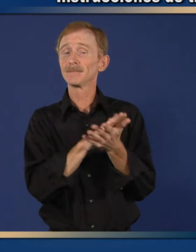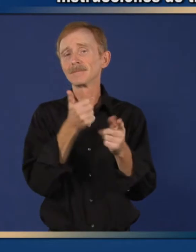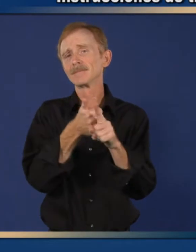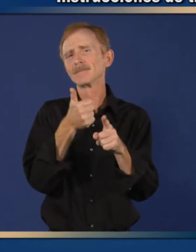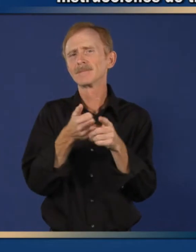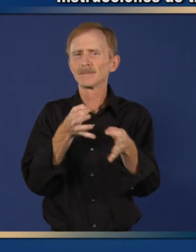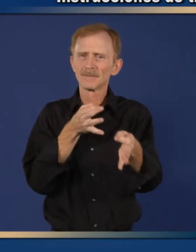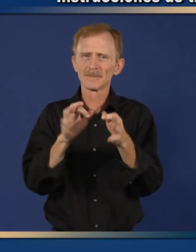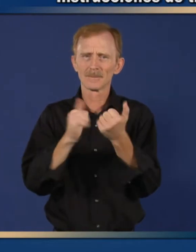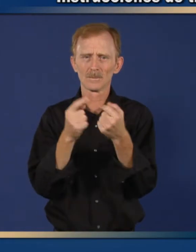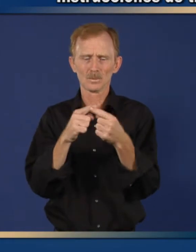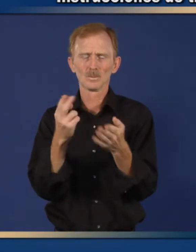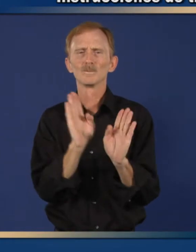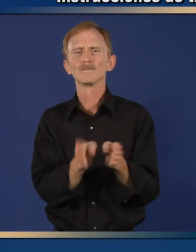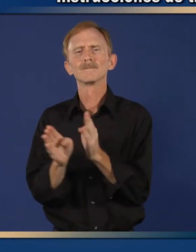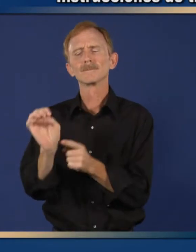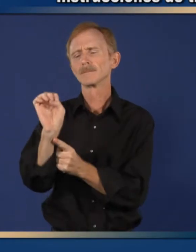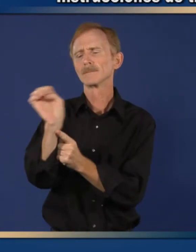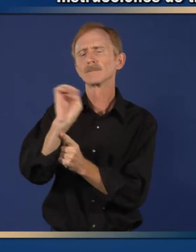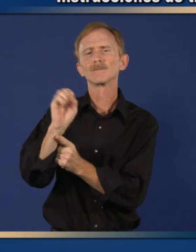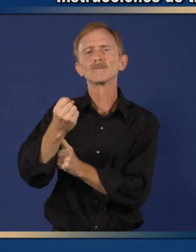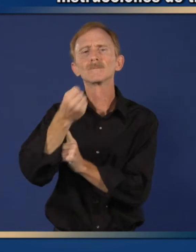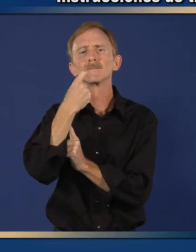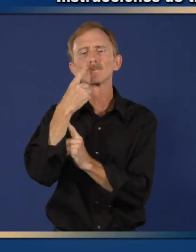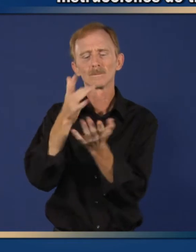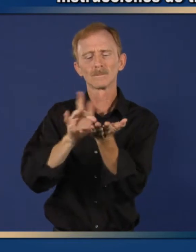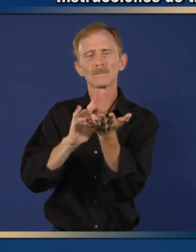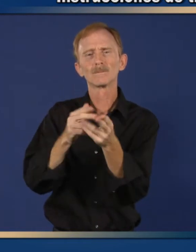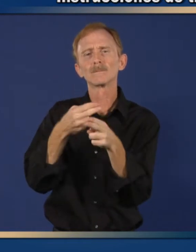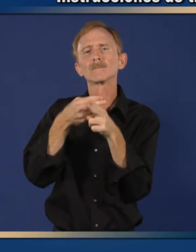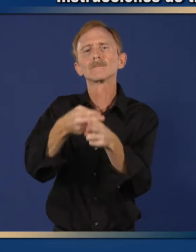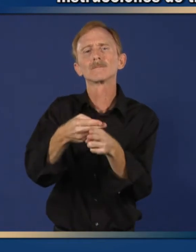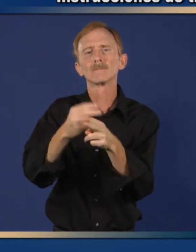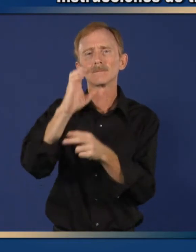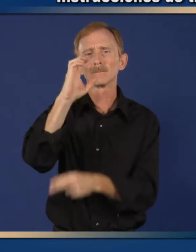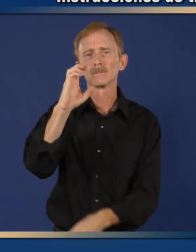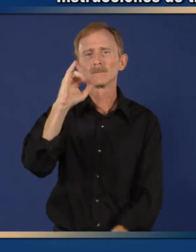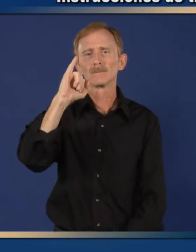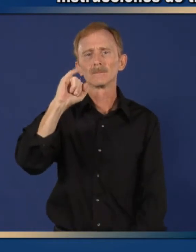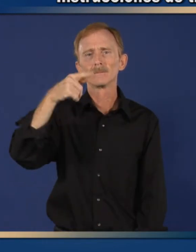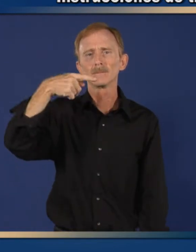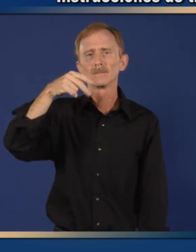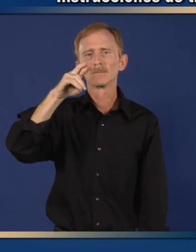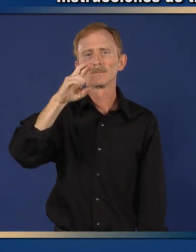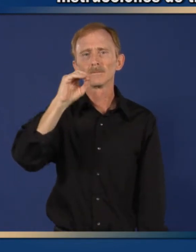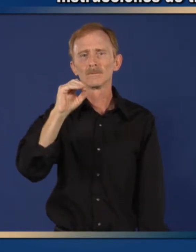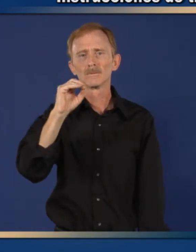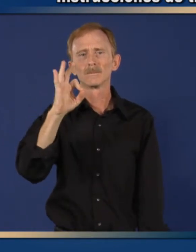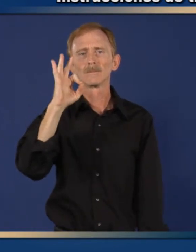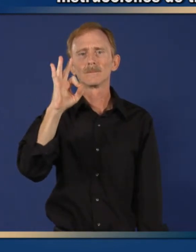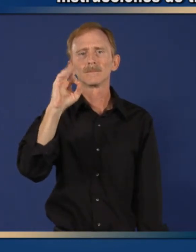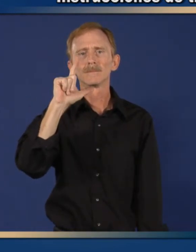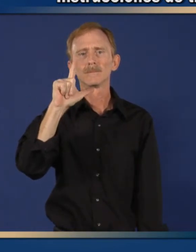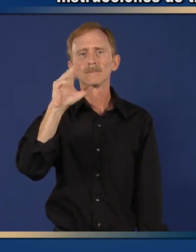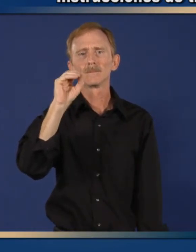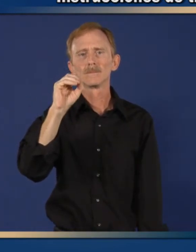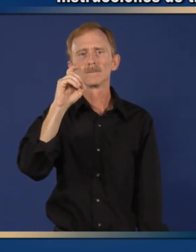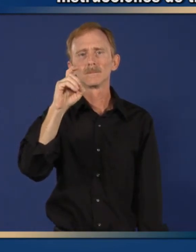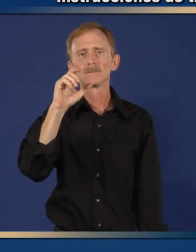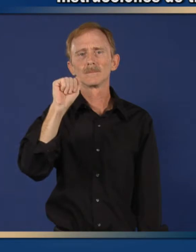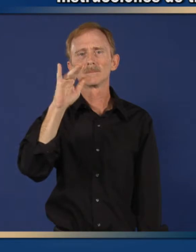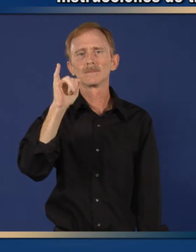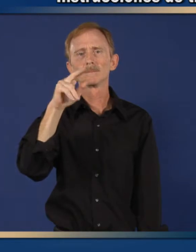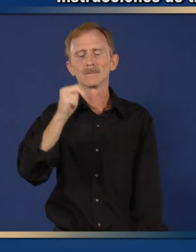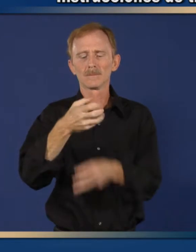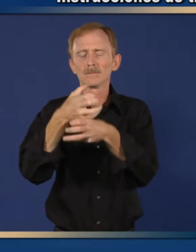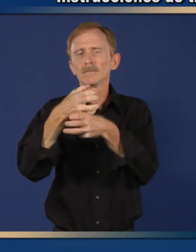Esta tarjeta se explica cómo preparar dosis de emergencia de ciprofloxacina para lactantes y niños expuestos a la